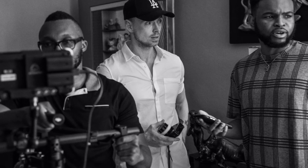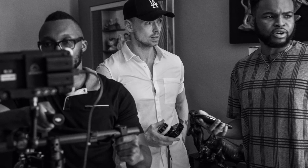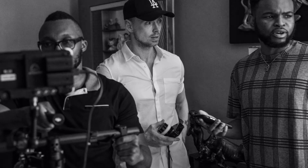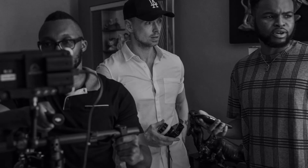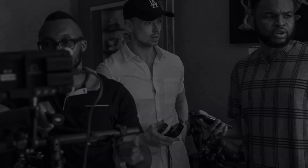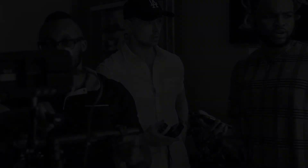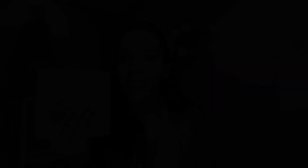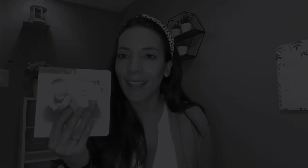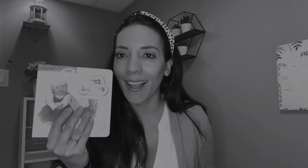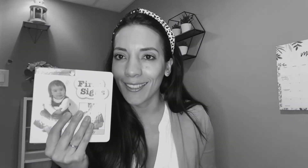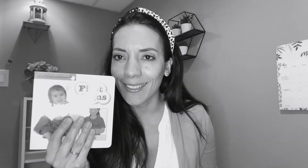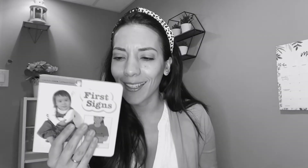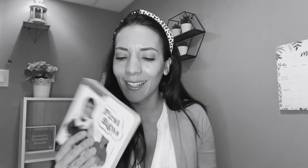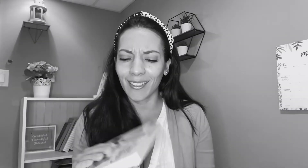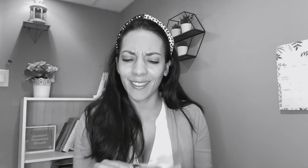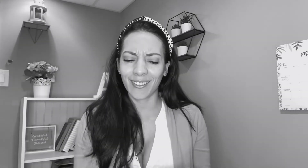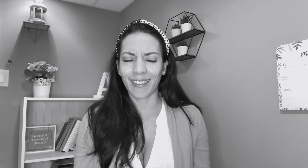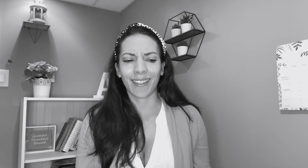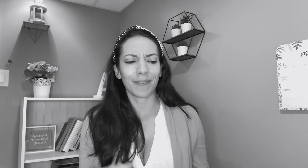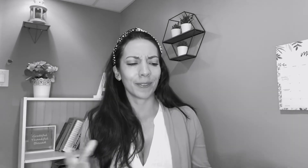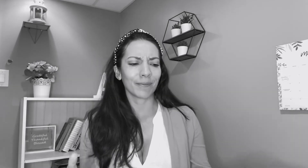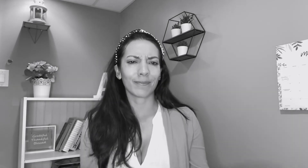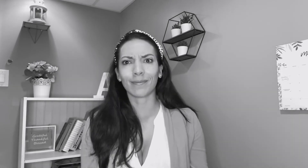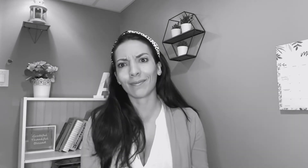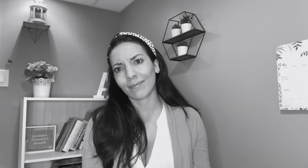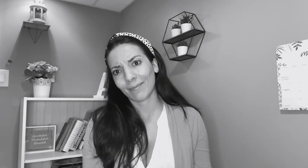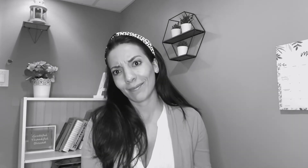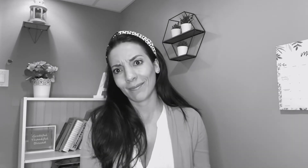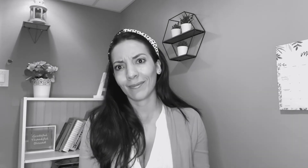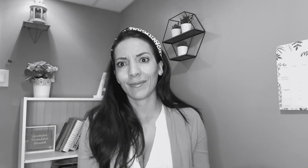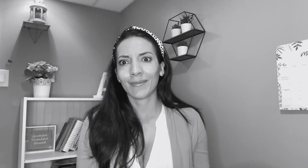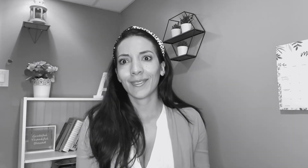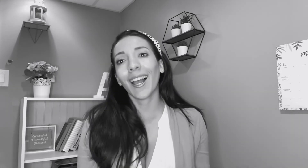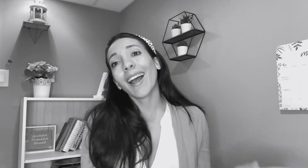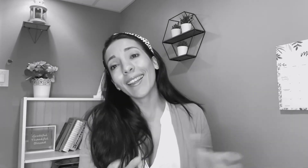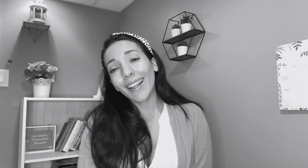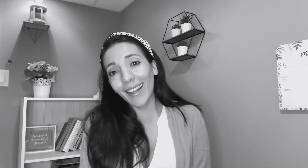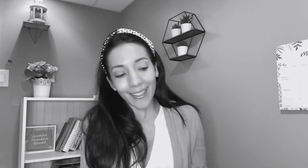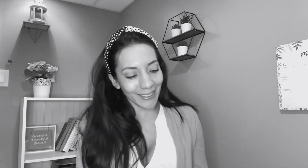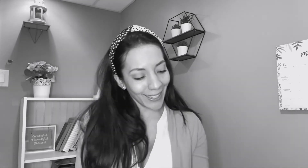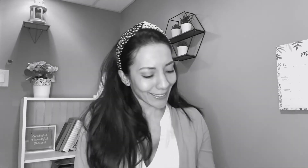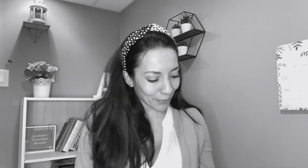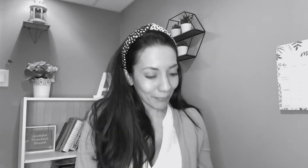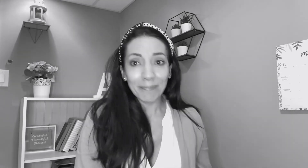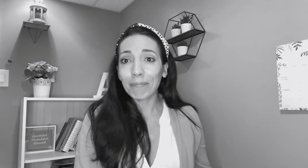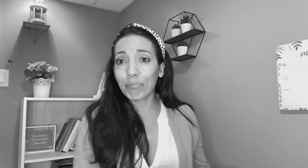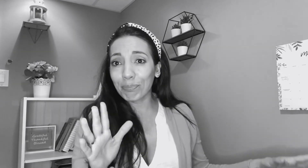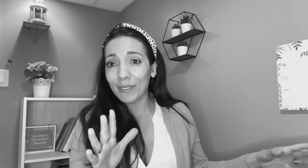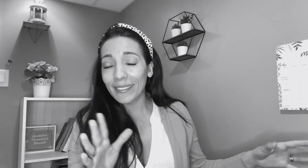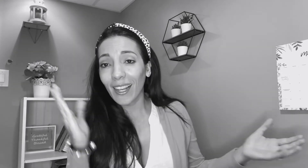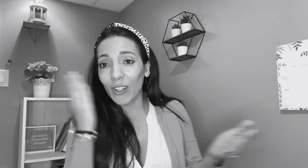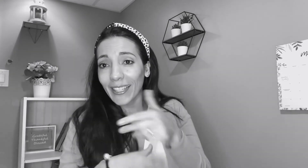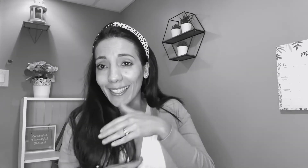los signos y yo era como ay gracias corté